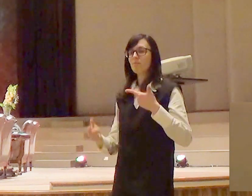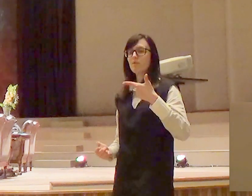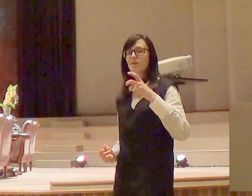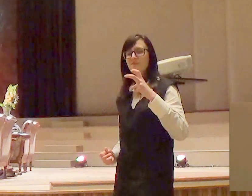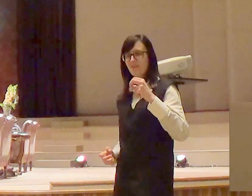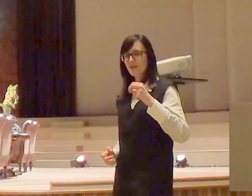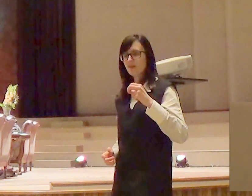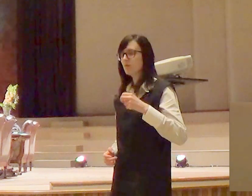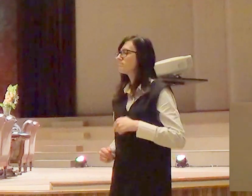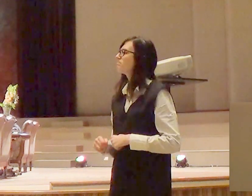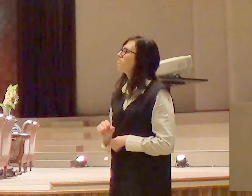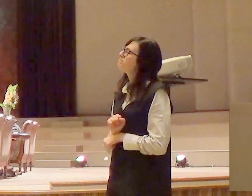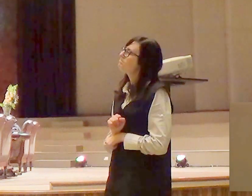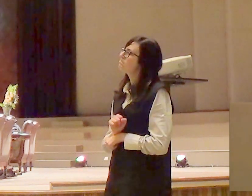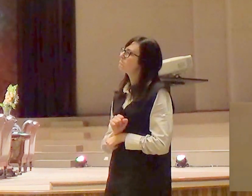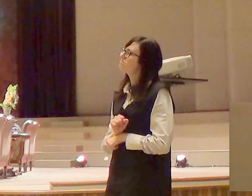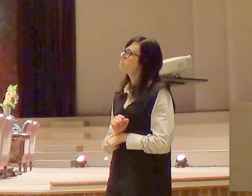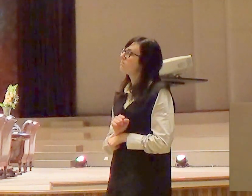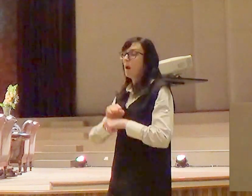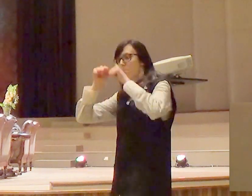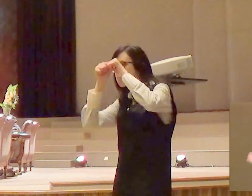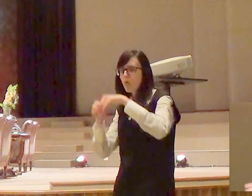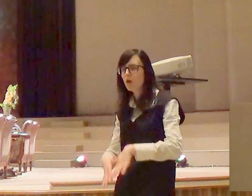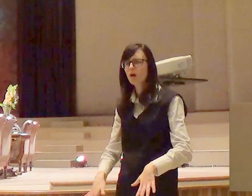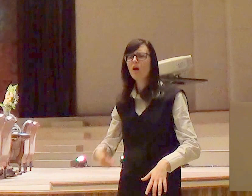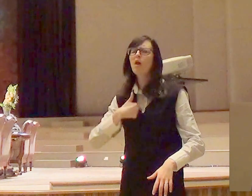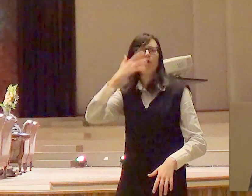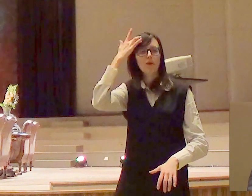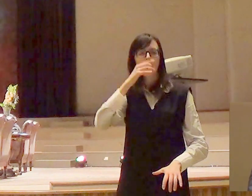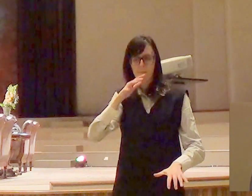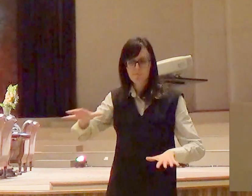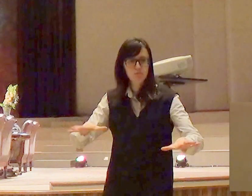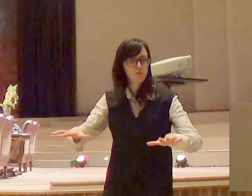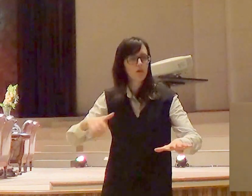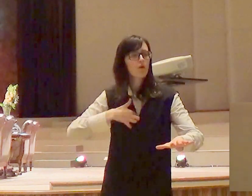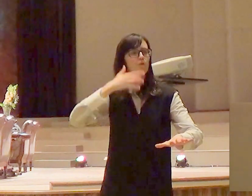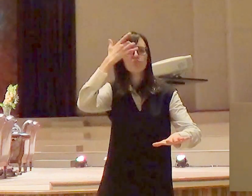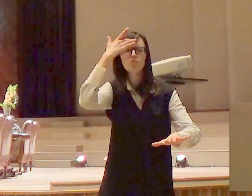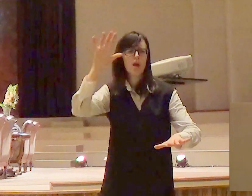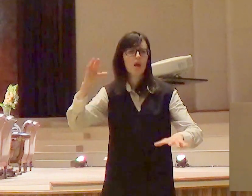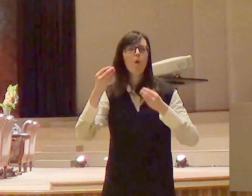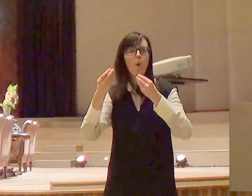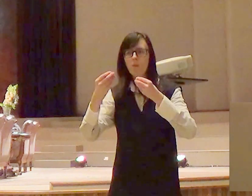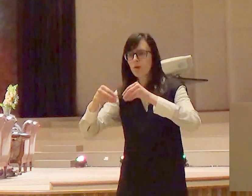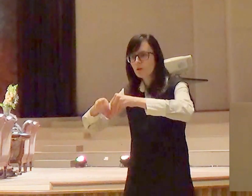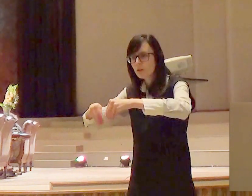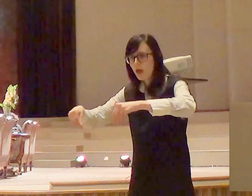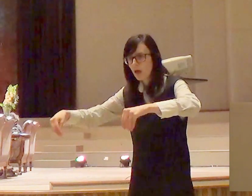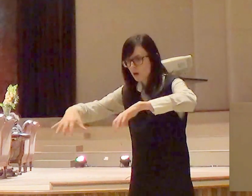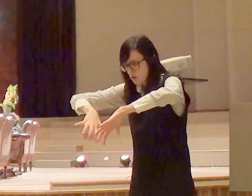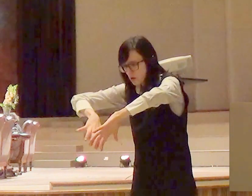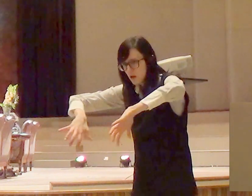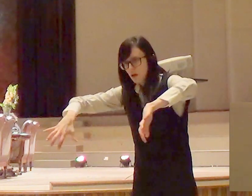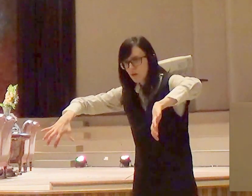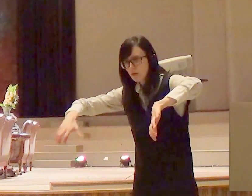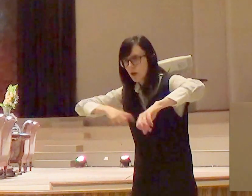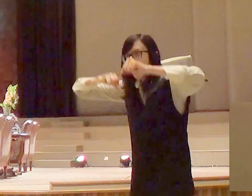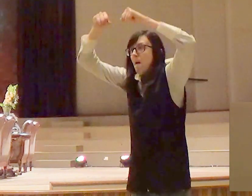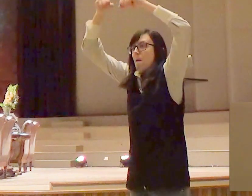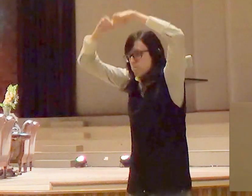engolidos pelo chão eu não sei se foi um terremoto eu não sei o que aconteceu não sei explicar cientificamente eu